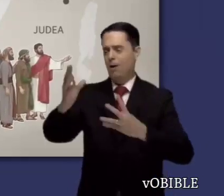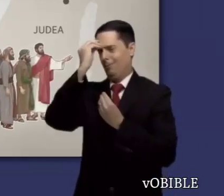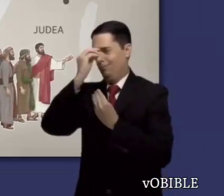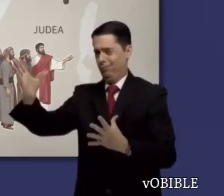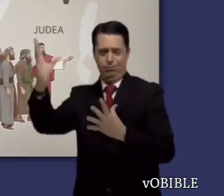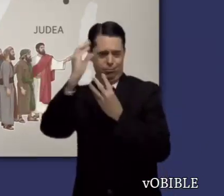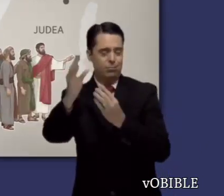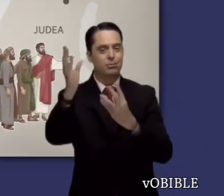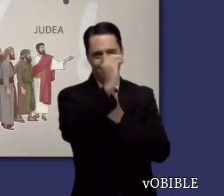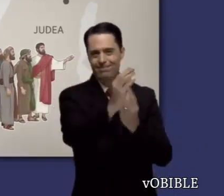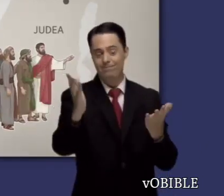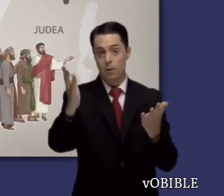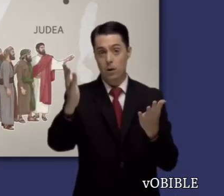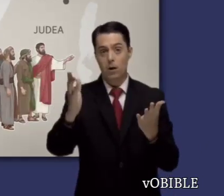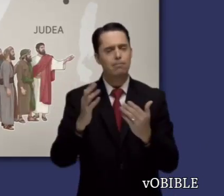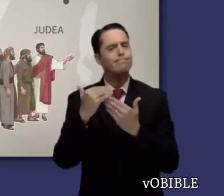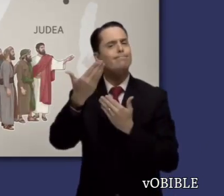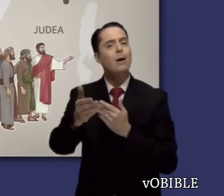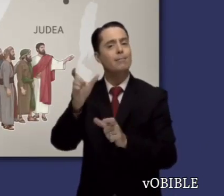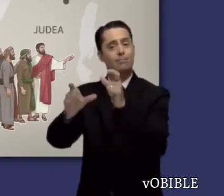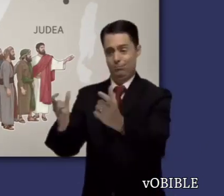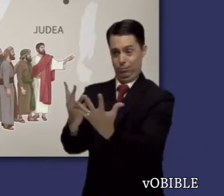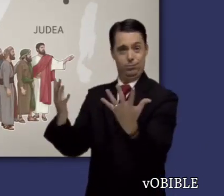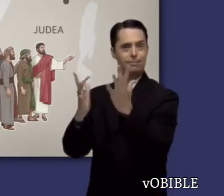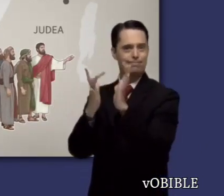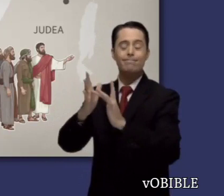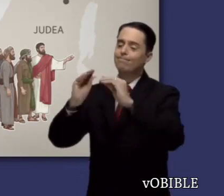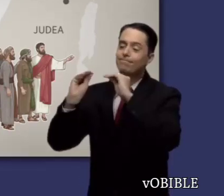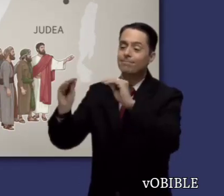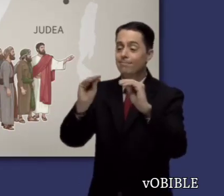Jesús envió a setenta discípulos más para que predicaran el mensaje del reino.